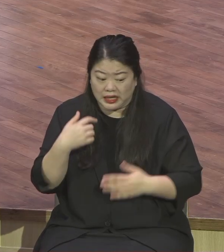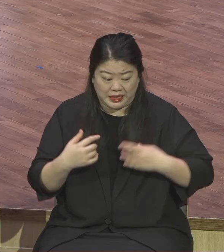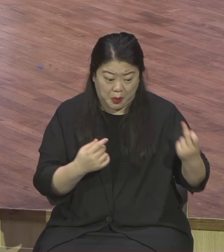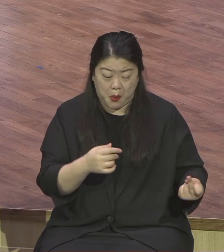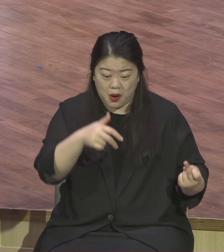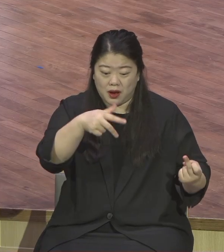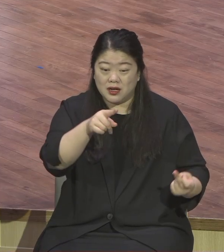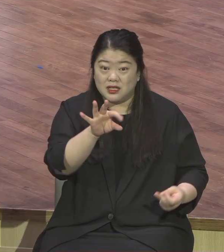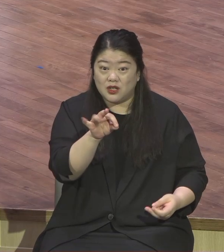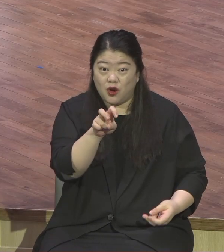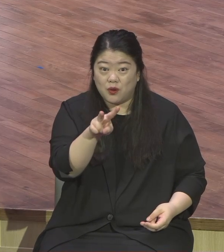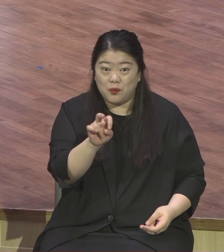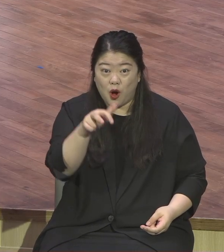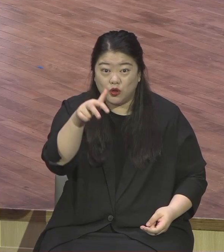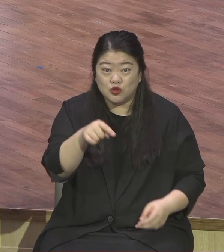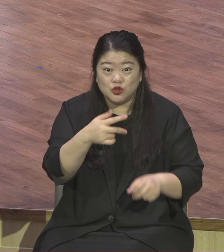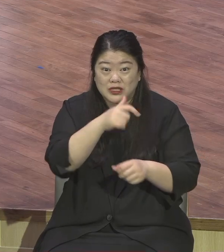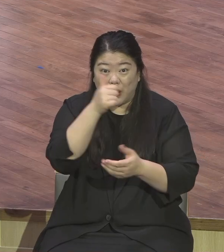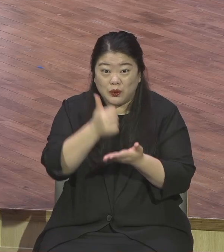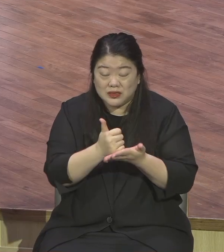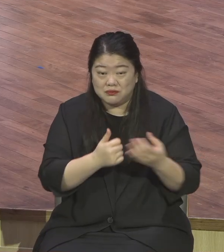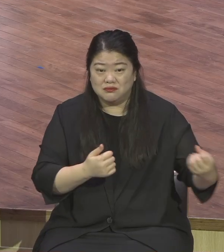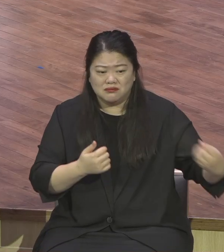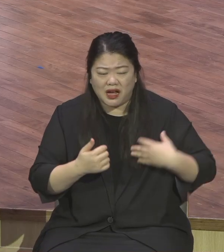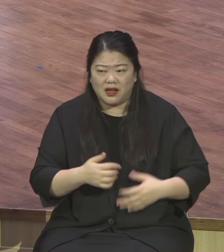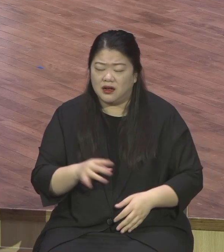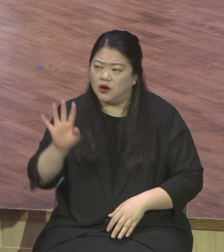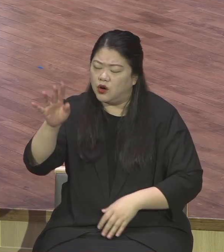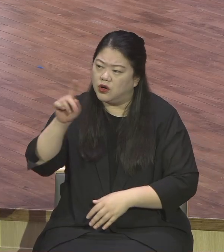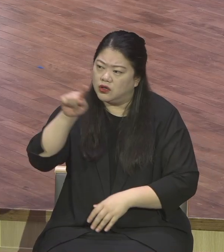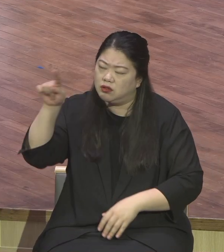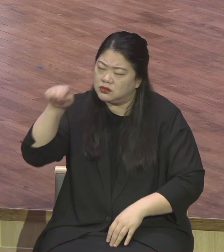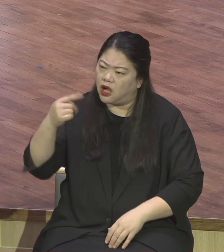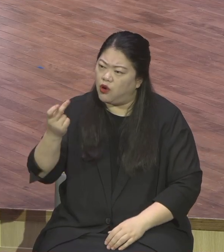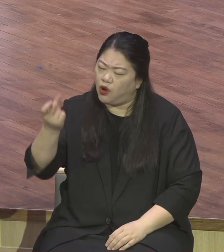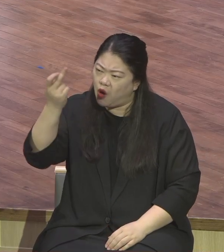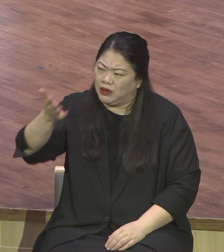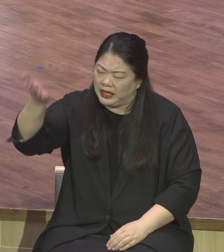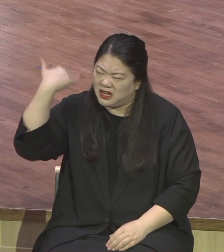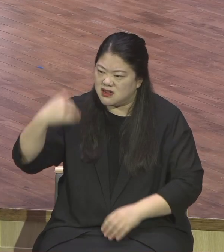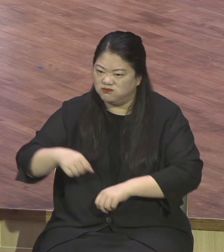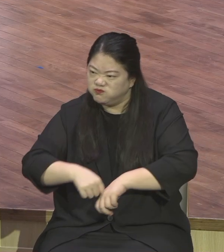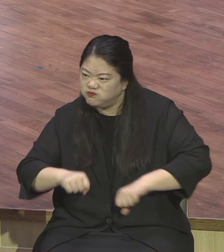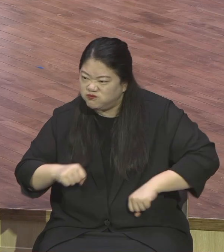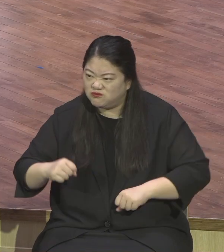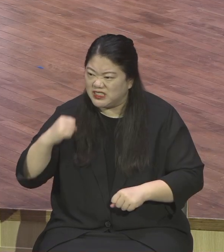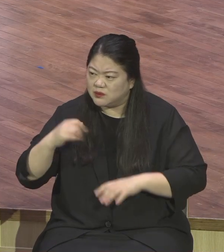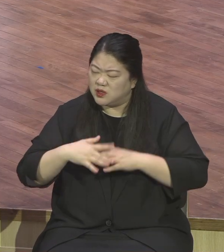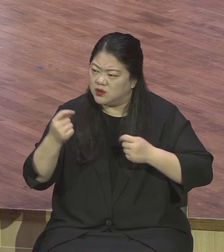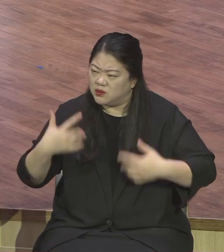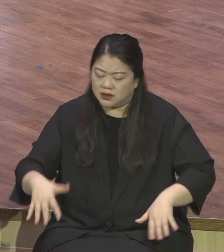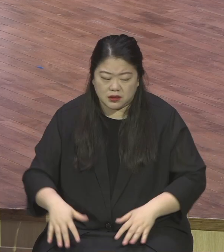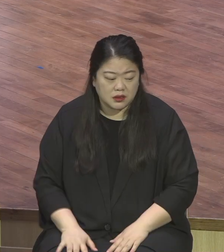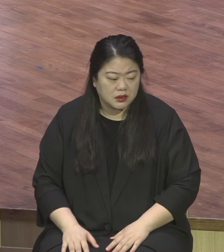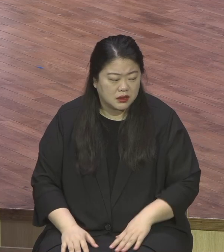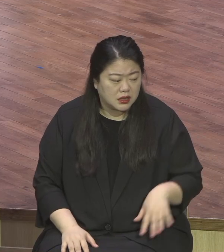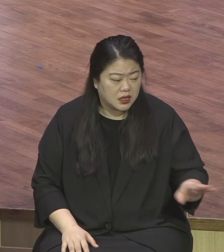날마다 말씀 증거해야 되는데 날마다 기도해야 되는데 날마다